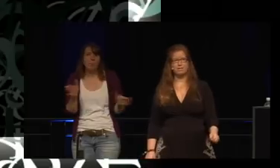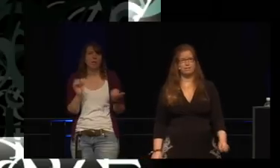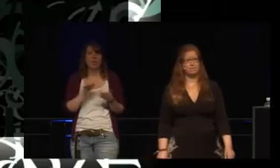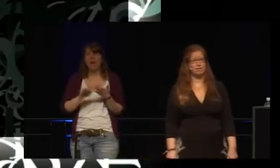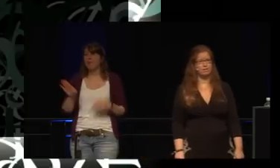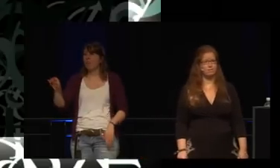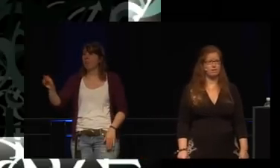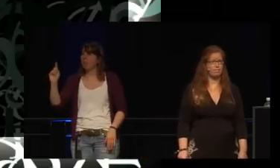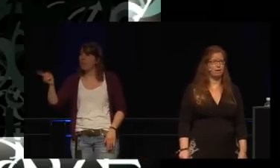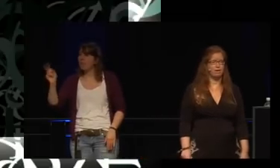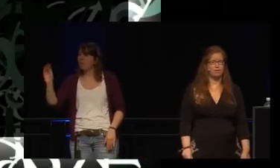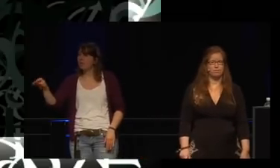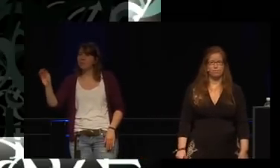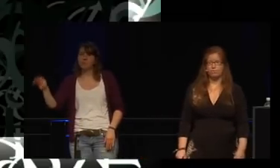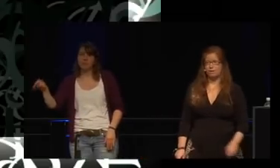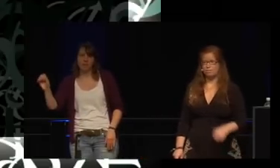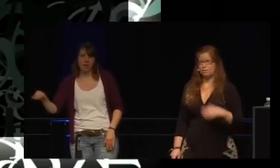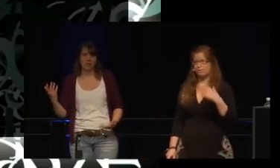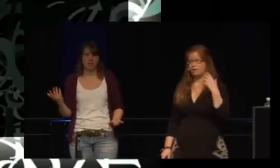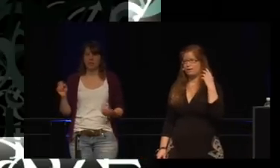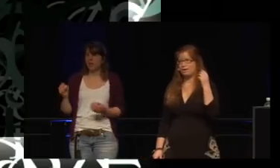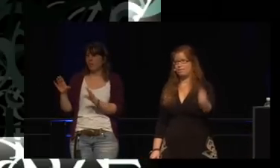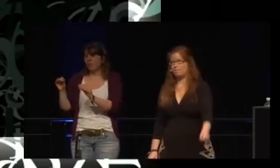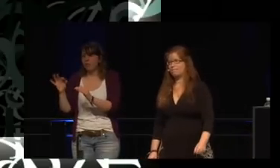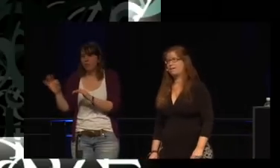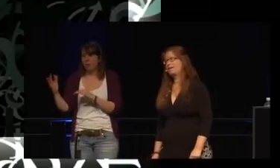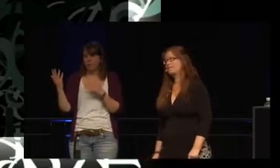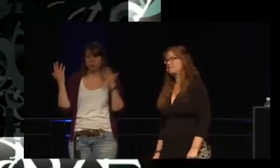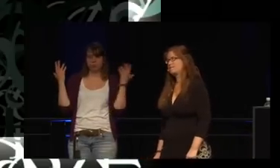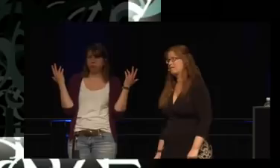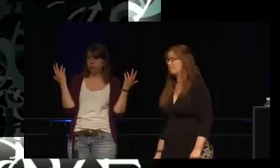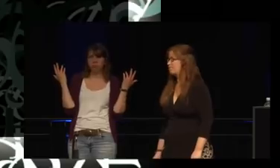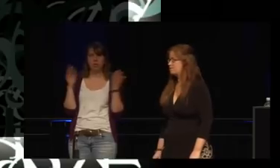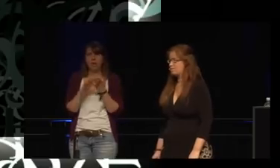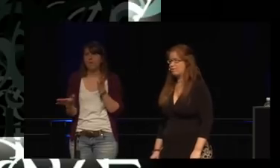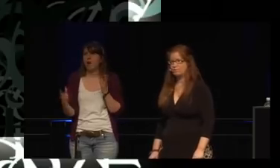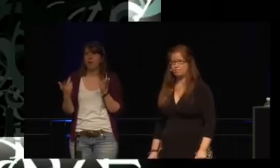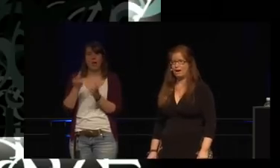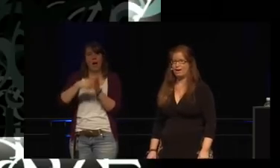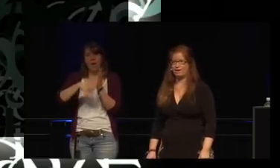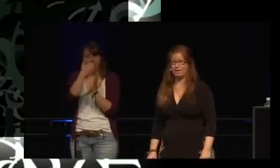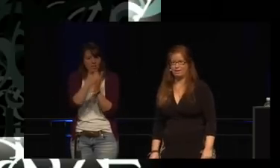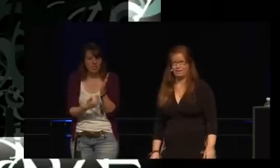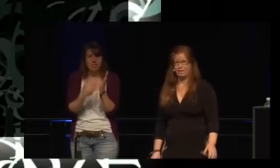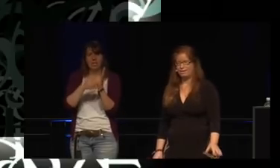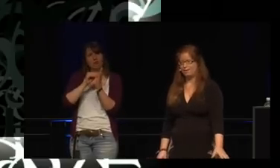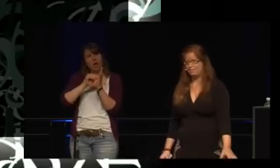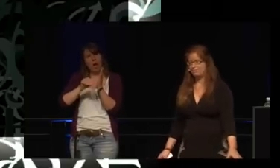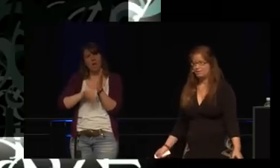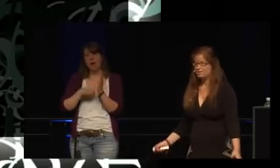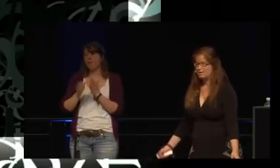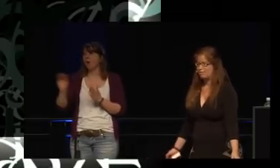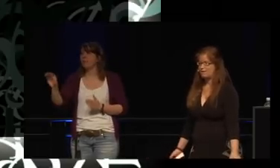Man kann das Gerät dafür sorgen, dass es seine E-Mails lest. Man kann die